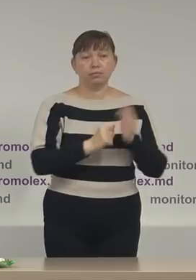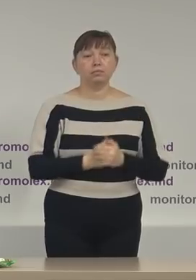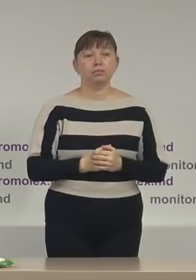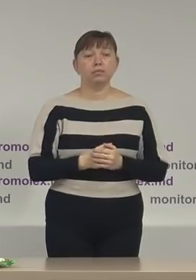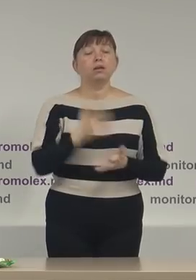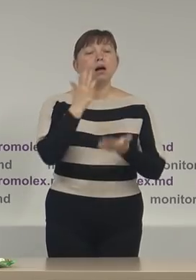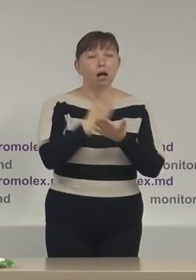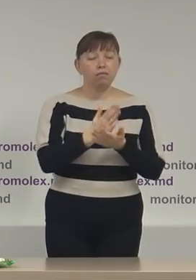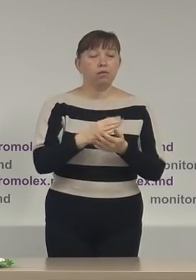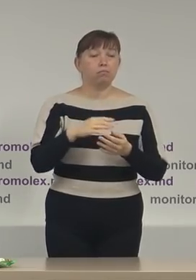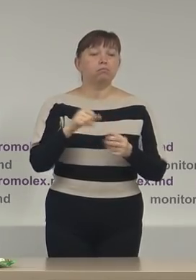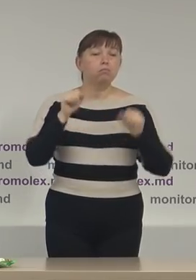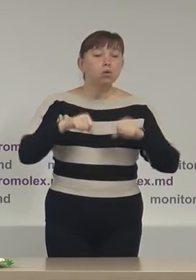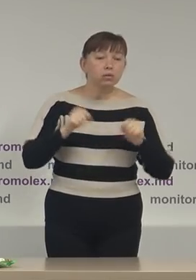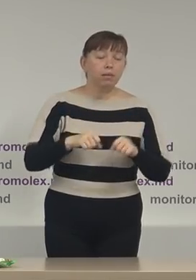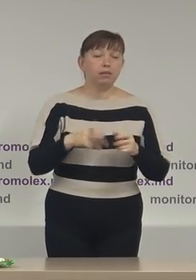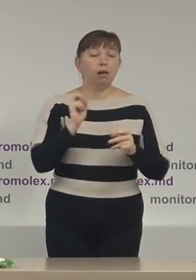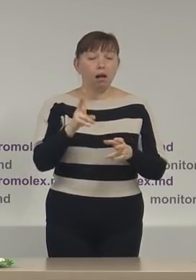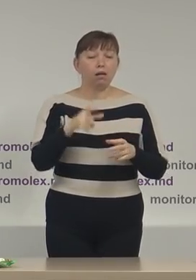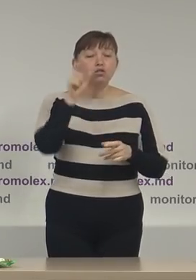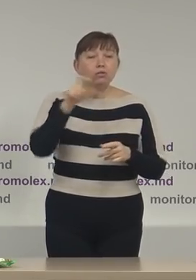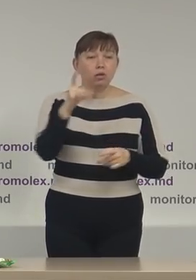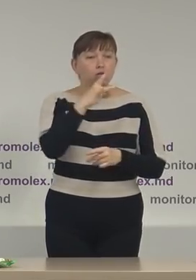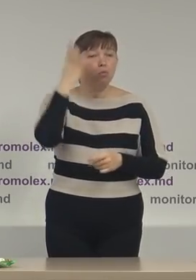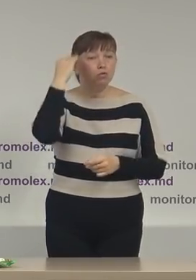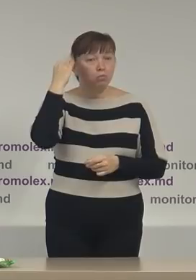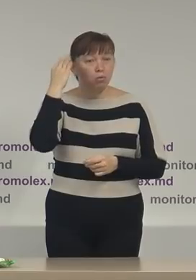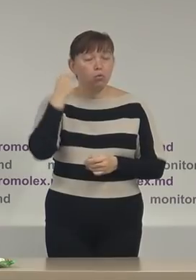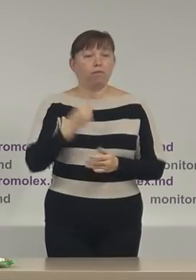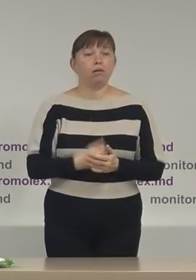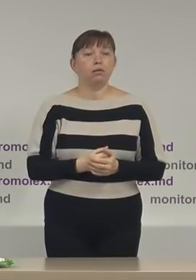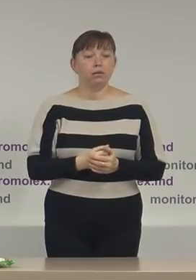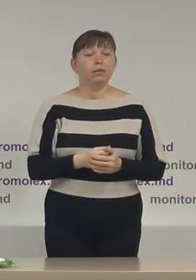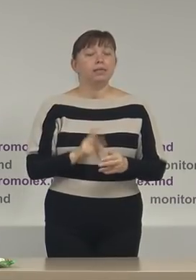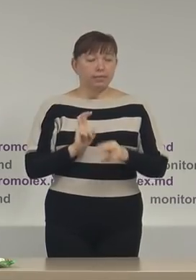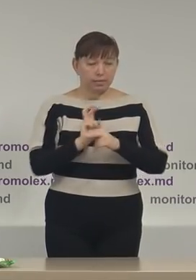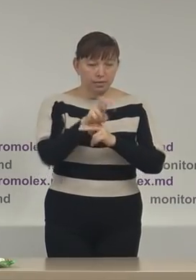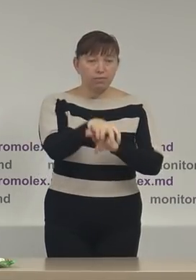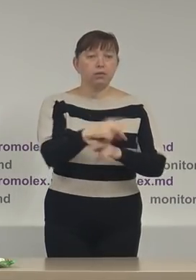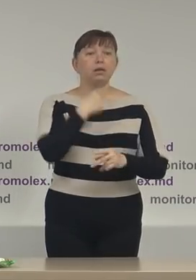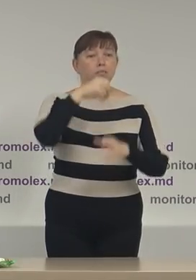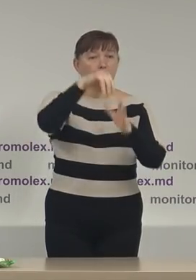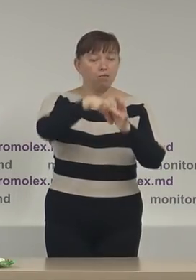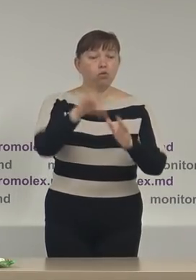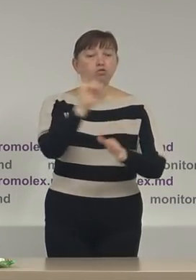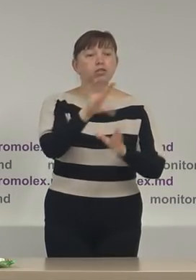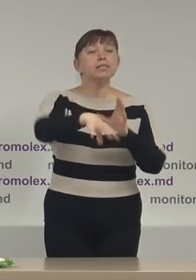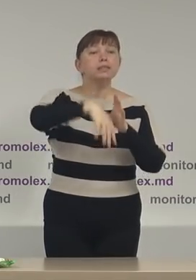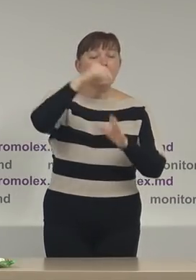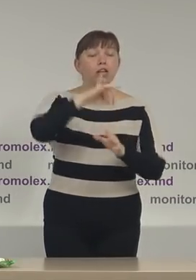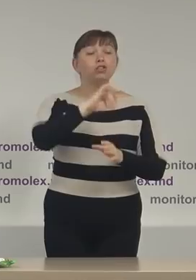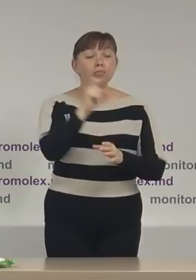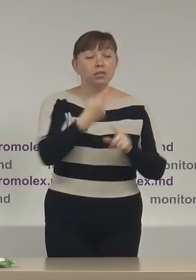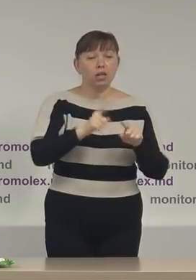avem posibilitatea în calitate de cetățenii Republicii Moldova să venim la vot și să alegem din